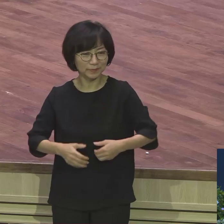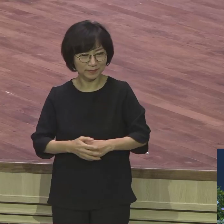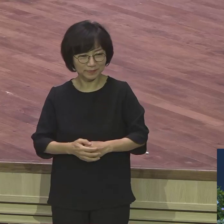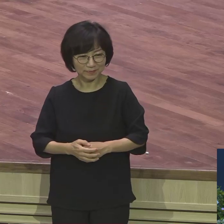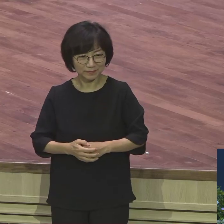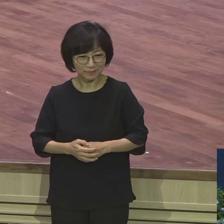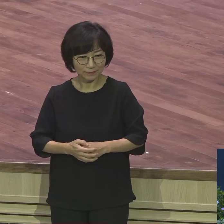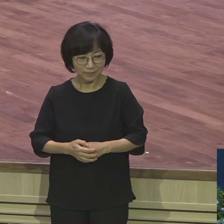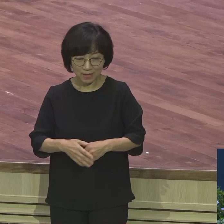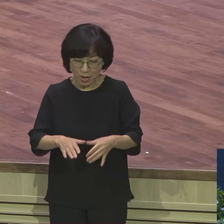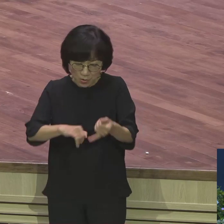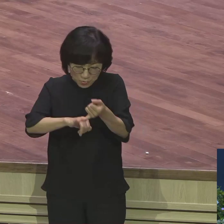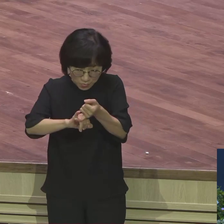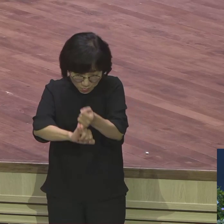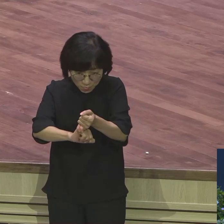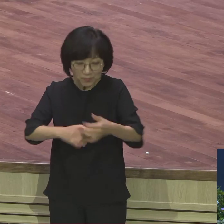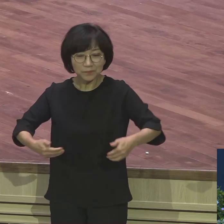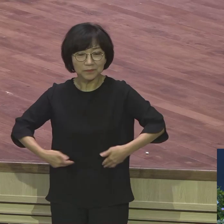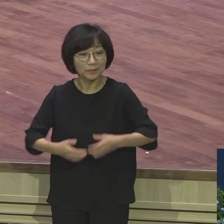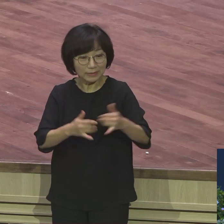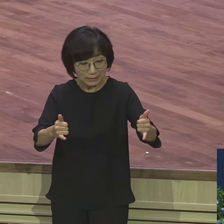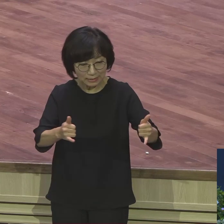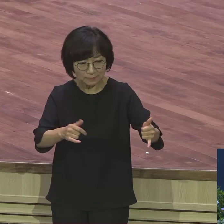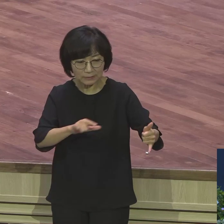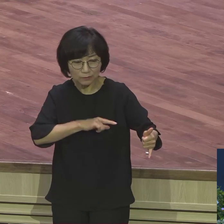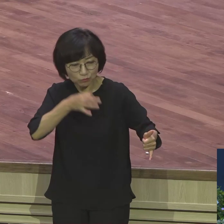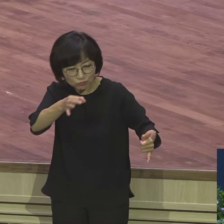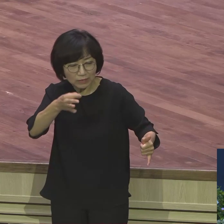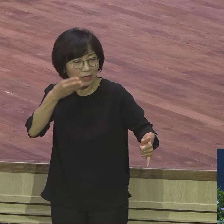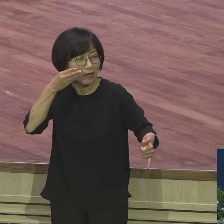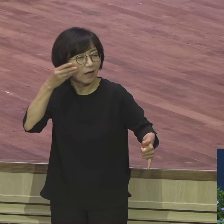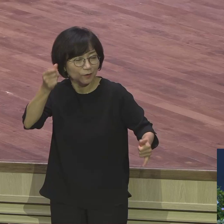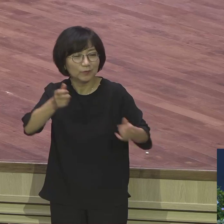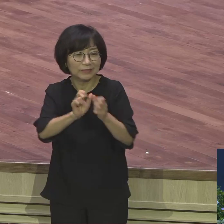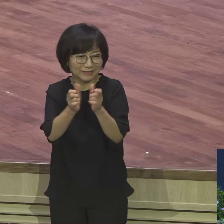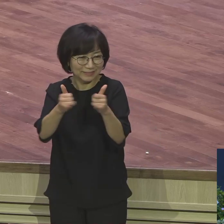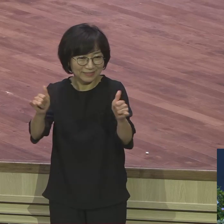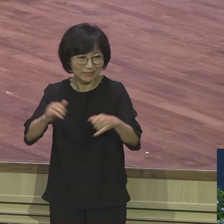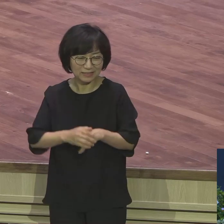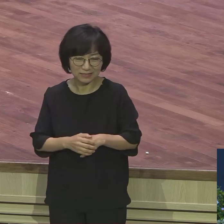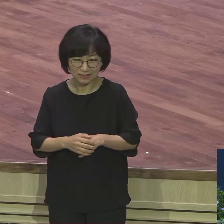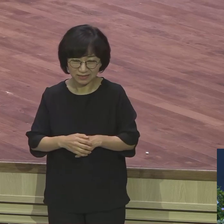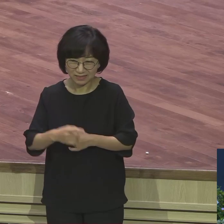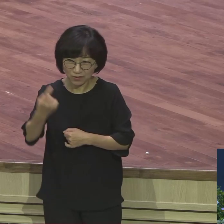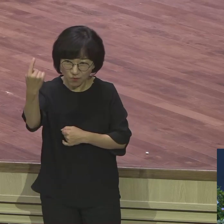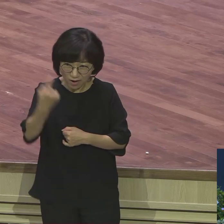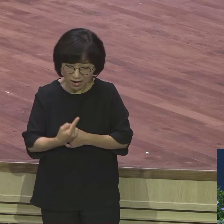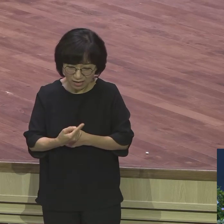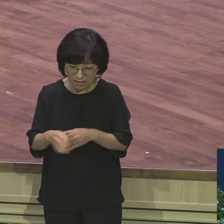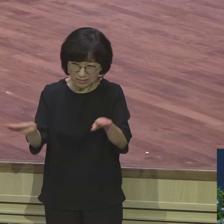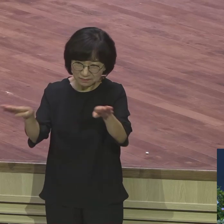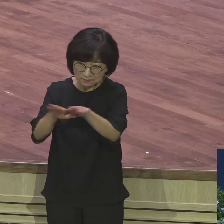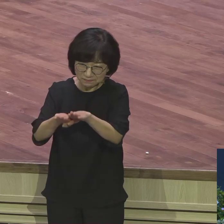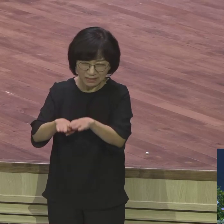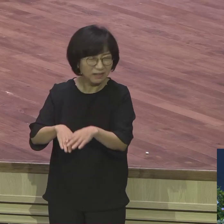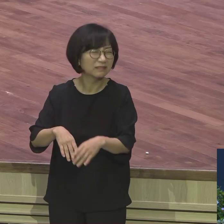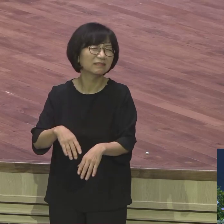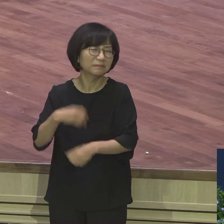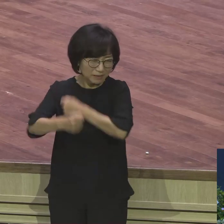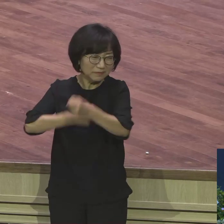없어서는 안 될 존재가 형통한 자예요 있으나 없으나 언제 잘릴지 몰라 형통한 자 아니